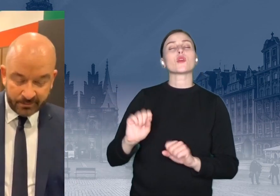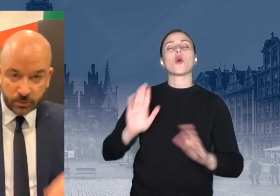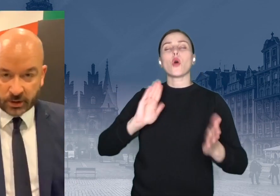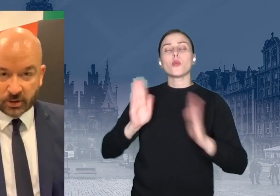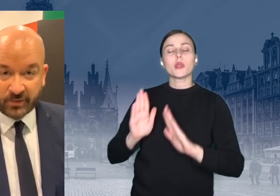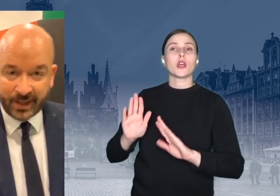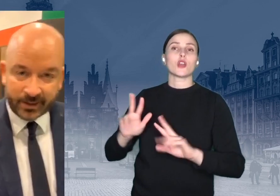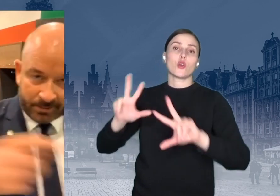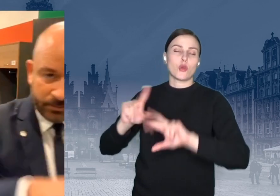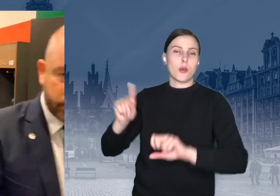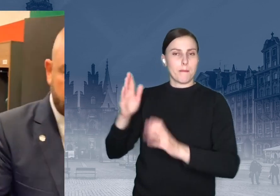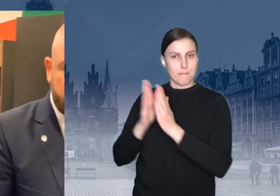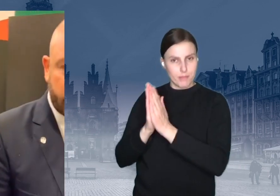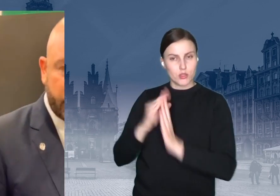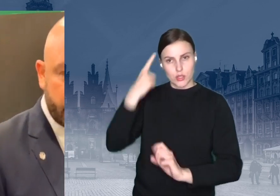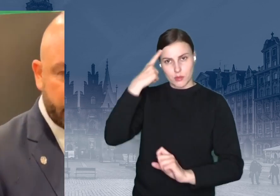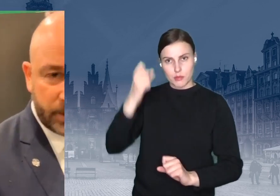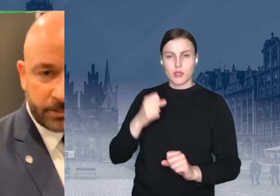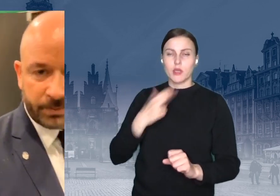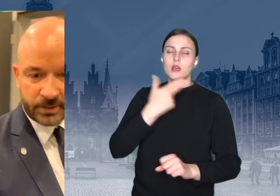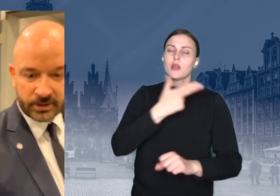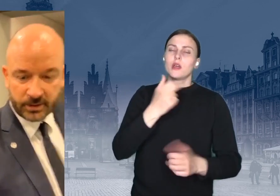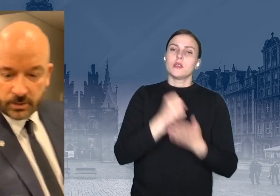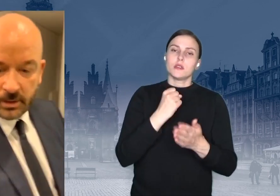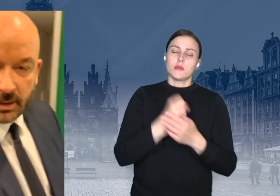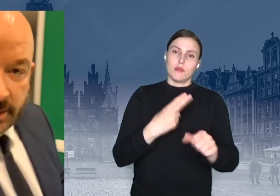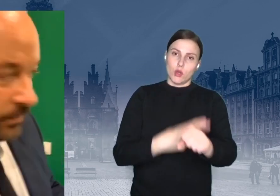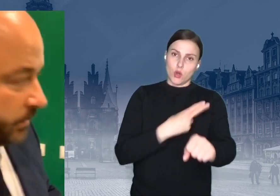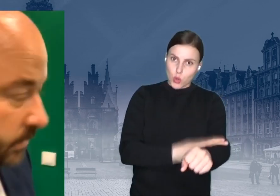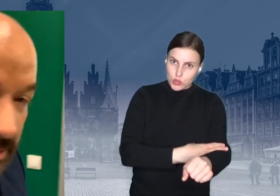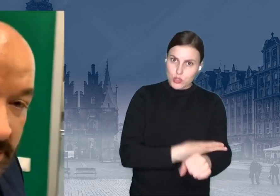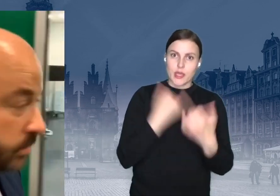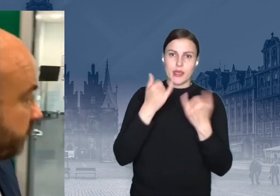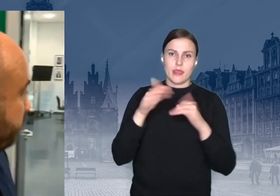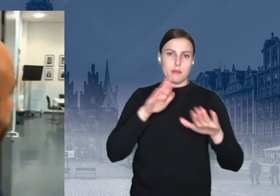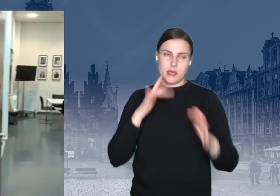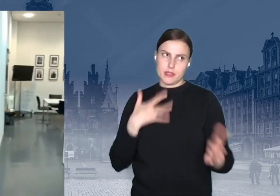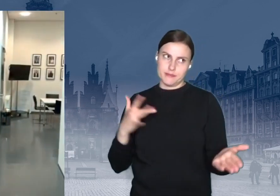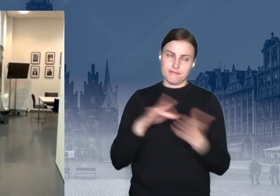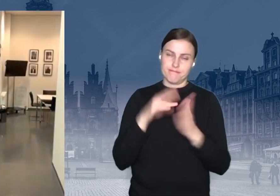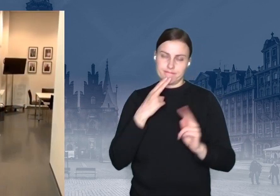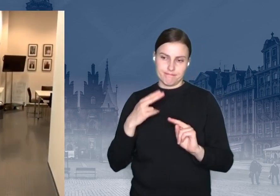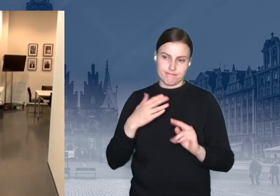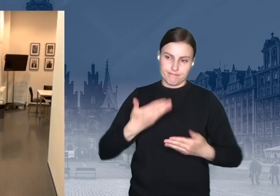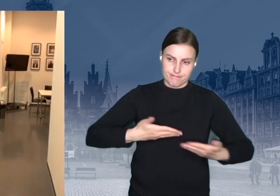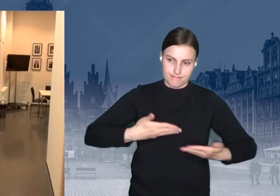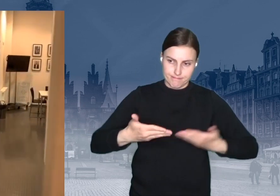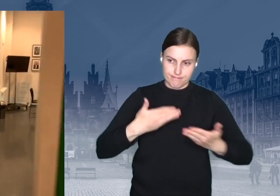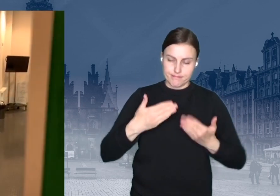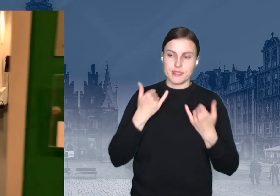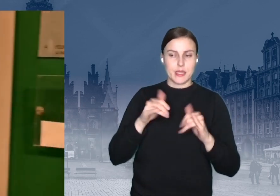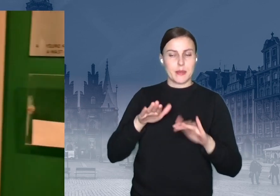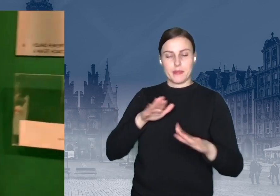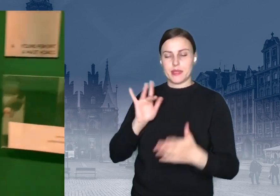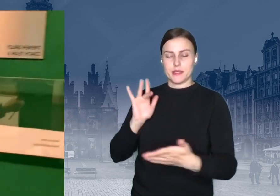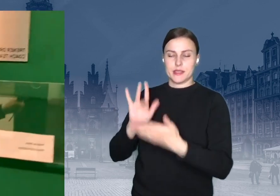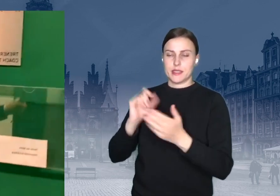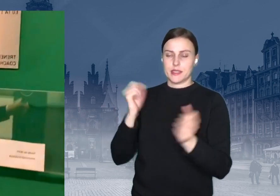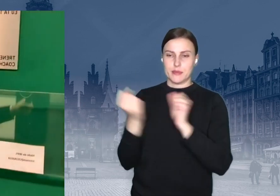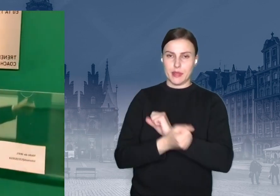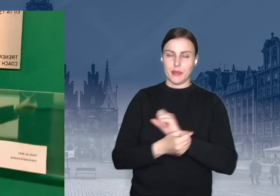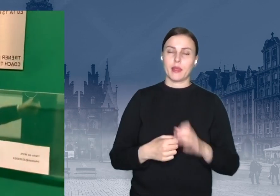Słuchajcie, teraz sprawy urzędowe, ale sprawy urzędowe omówimy w innym pomieszczeniu. Na chwilę to tutaj wezmę. Gdzie my tu idziemy? Tu jest